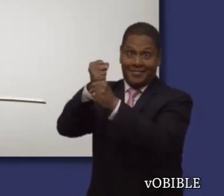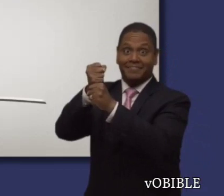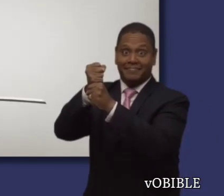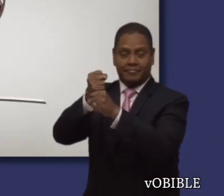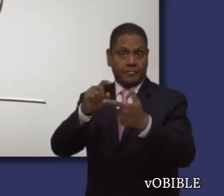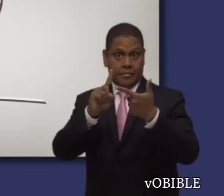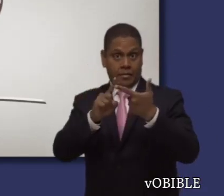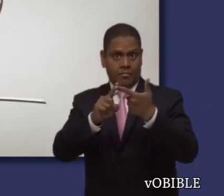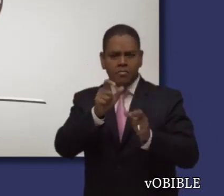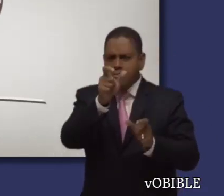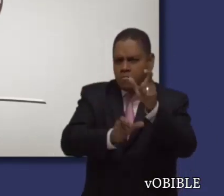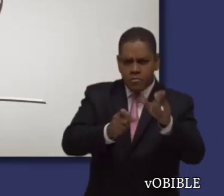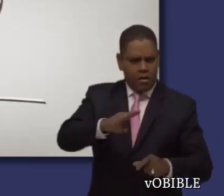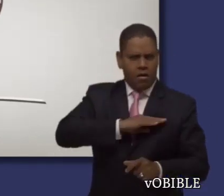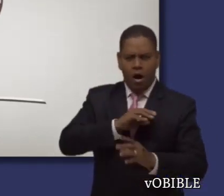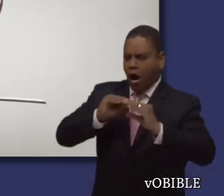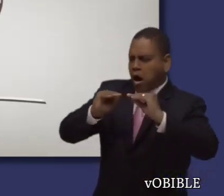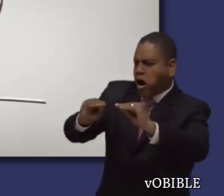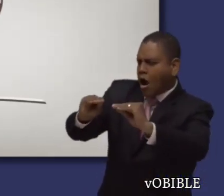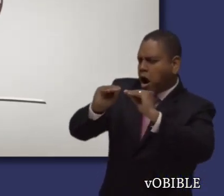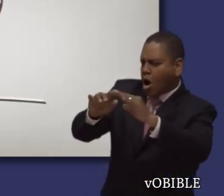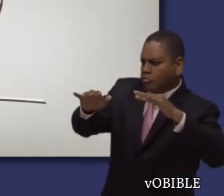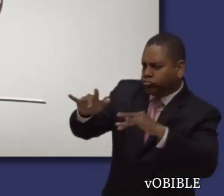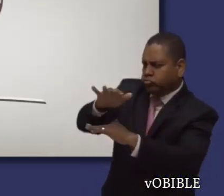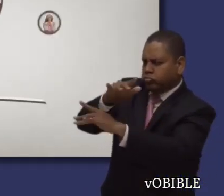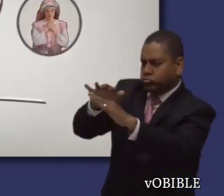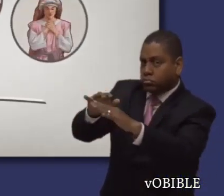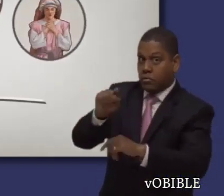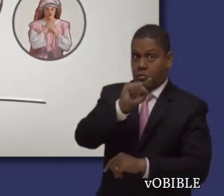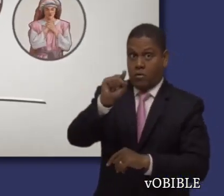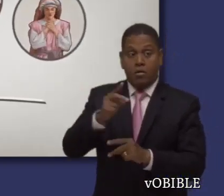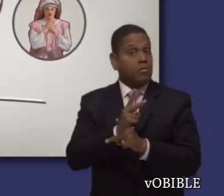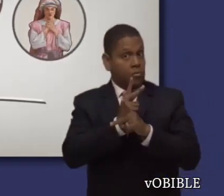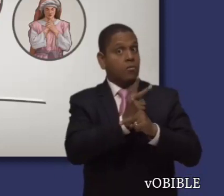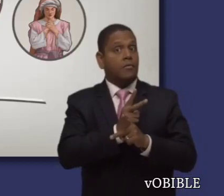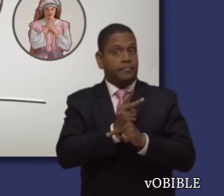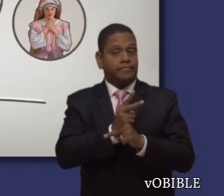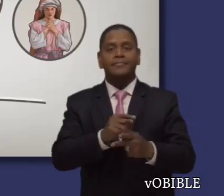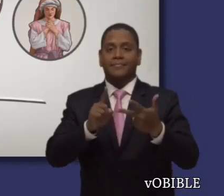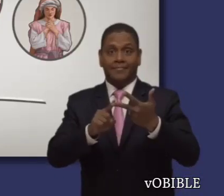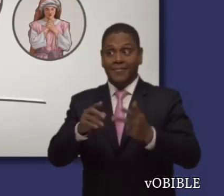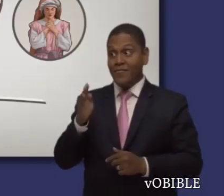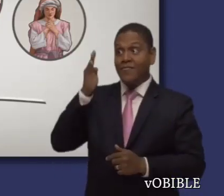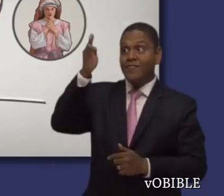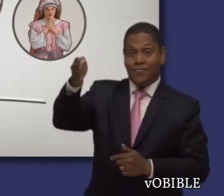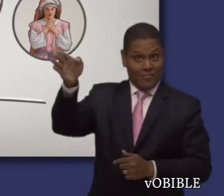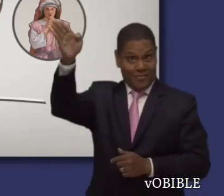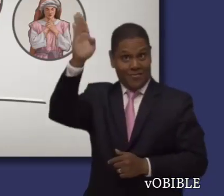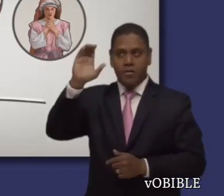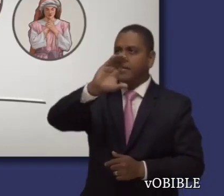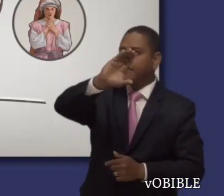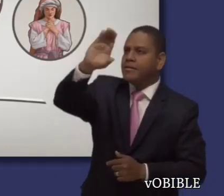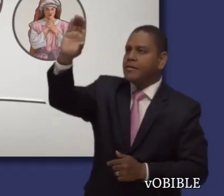bíblicas, en que debemos tener cuidado con los falsos maestros y en que debemos esperar con paciencia los nuevos